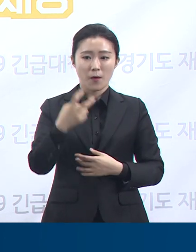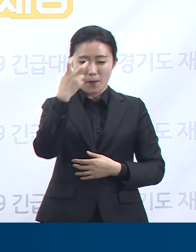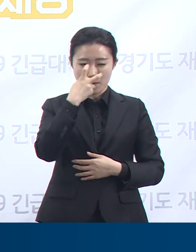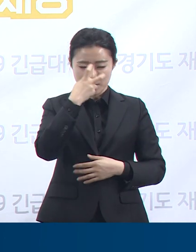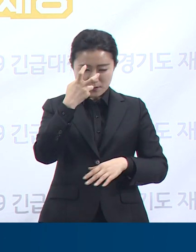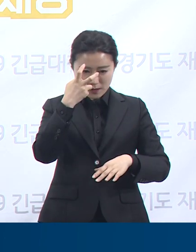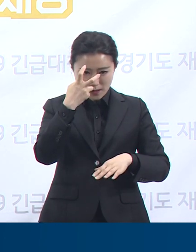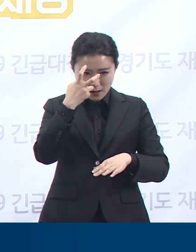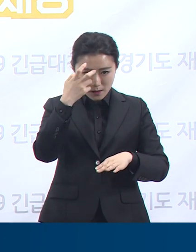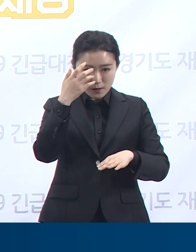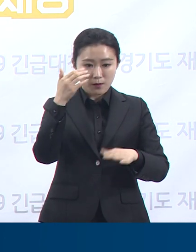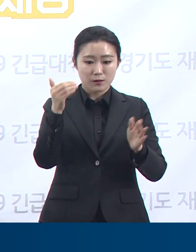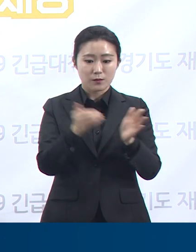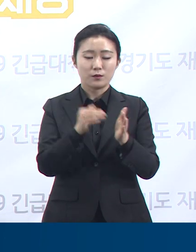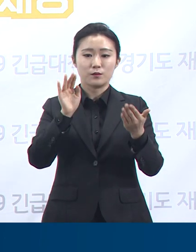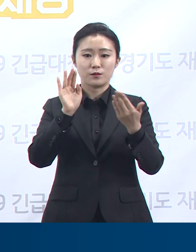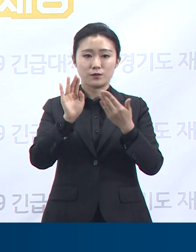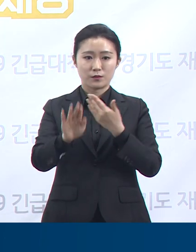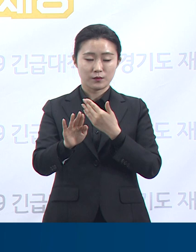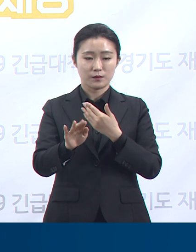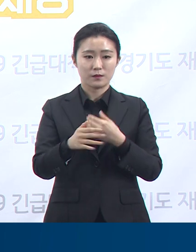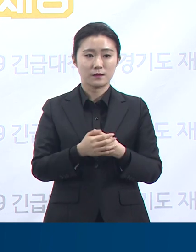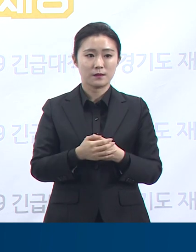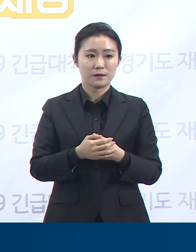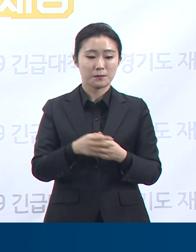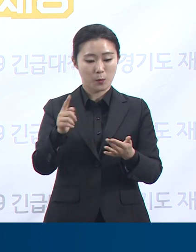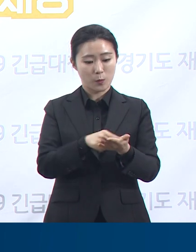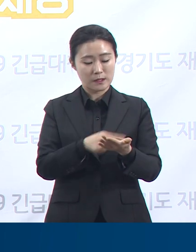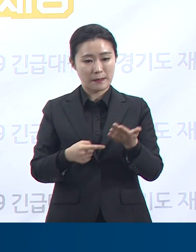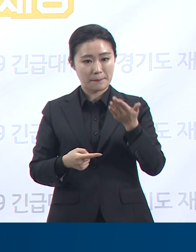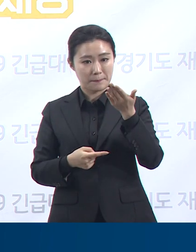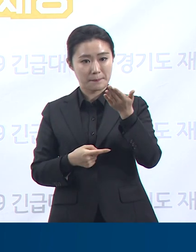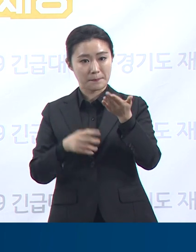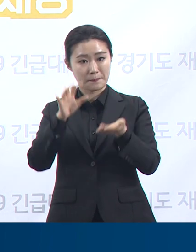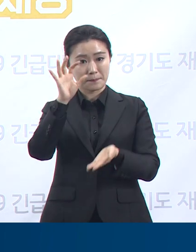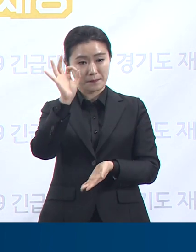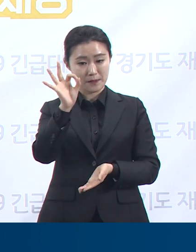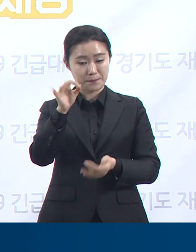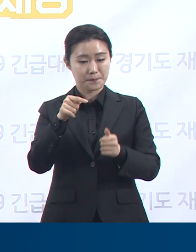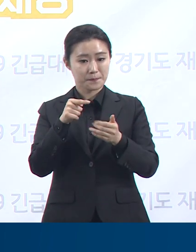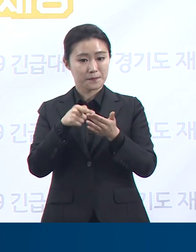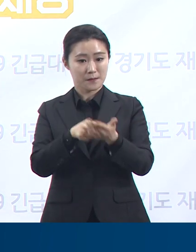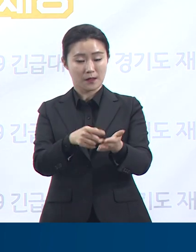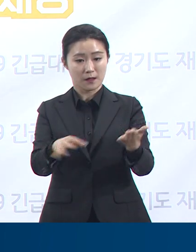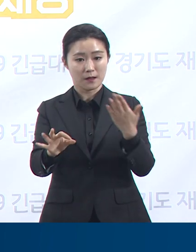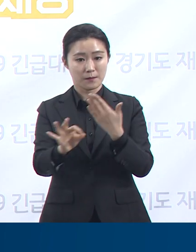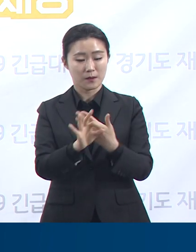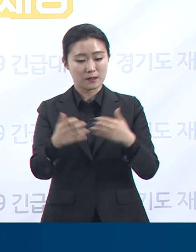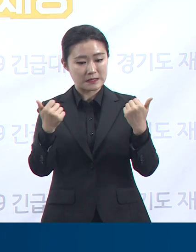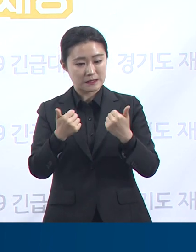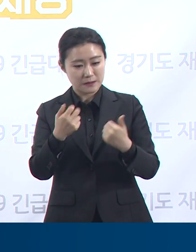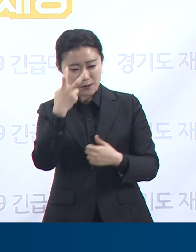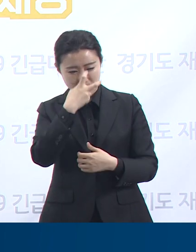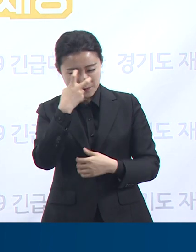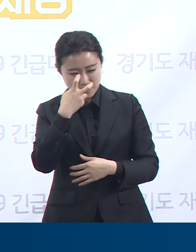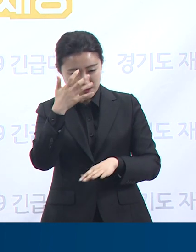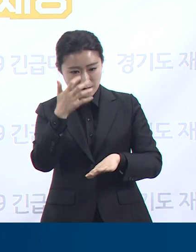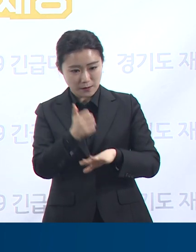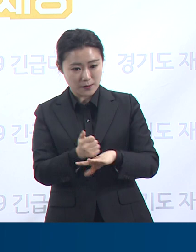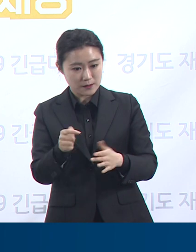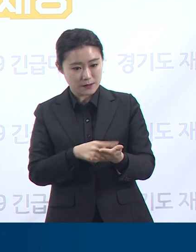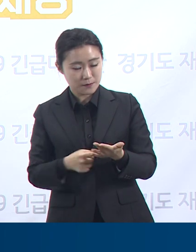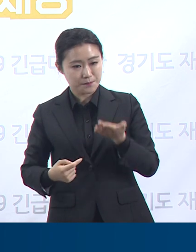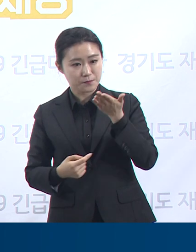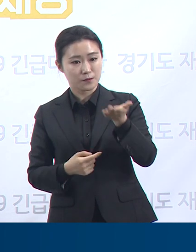심사 후 지급하는 방식이며 검사 결과가 나올 때까지 자가격리를 이항하는 조건이니 이 점 유념해 주시기 바랍니다.